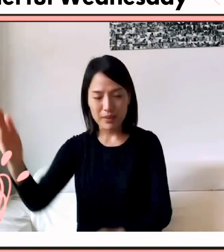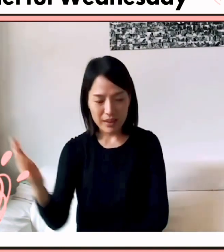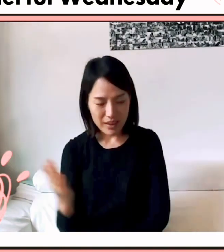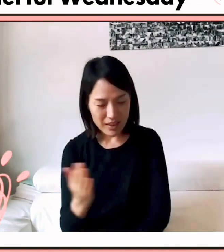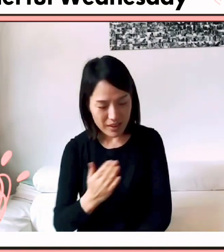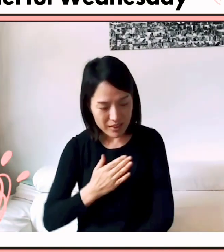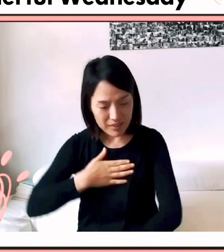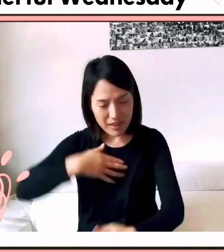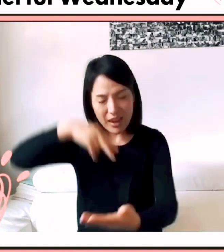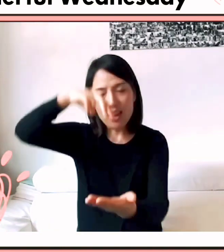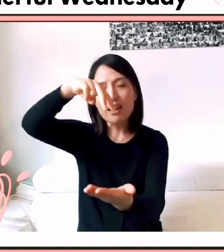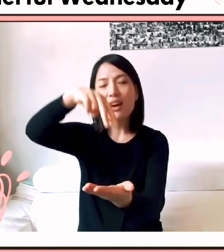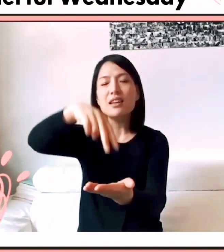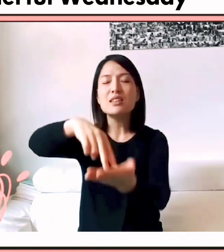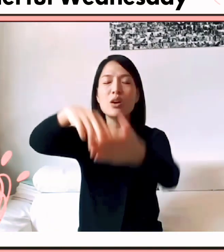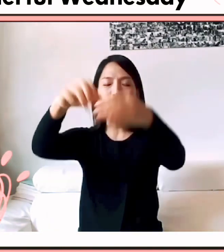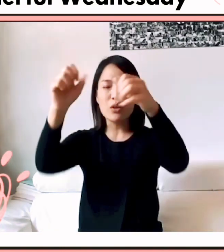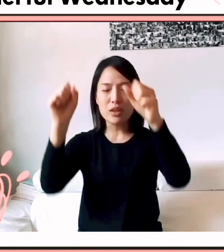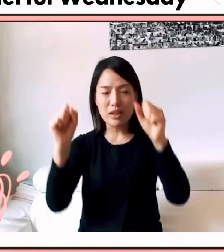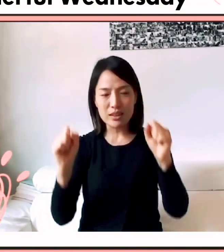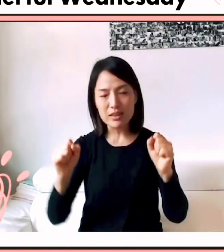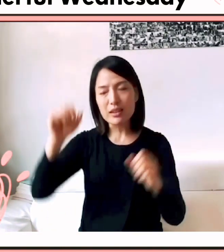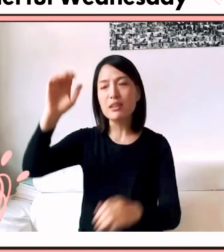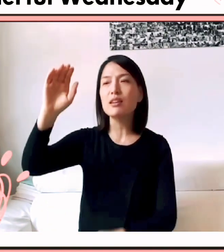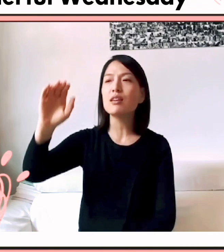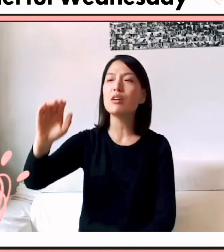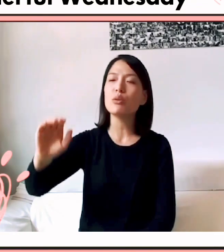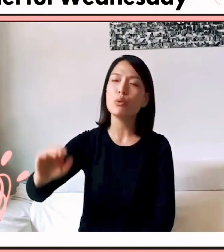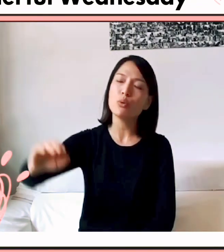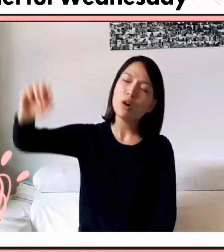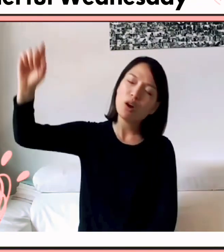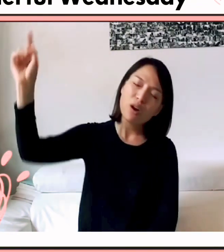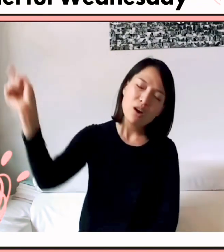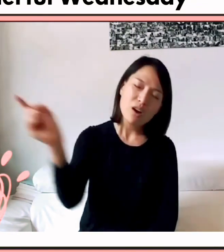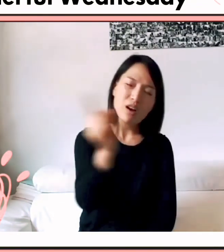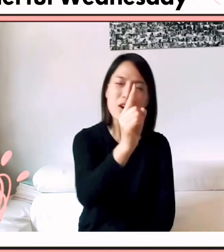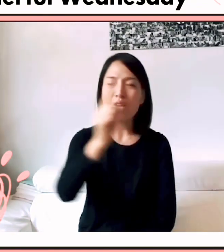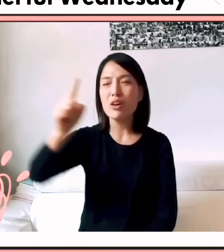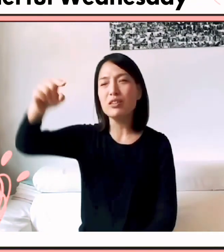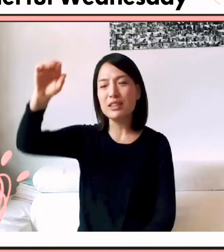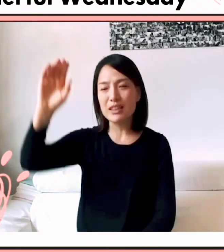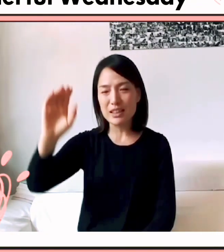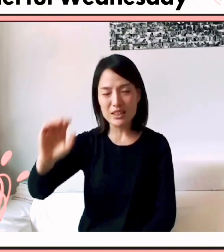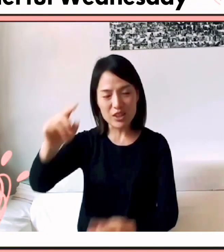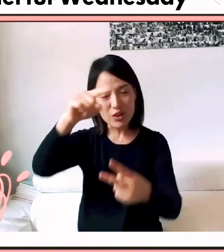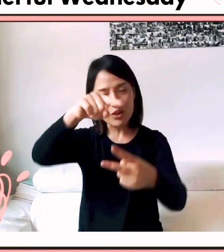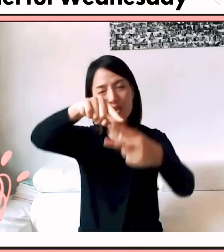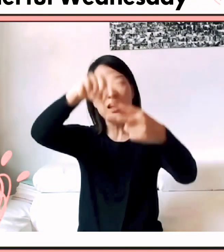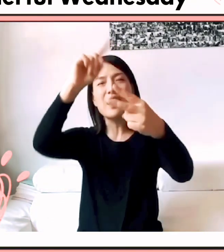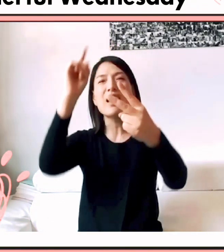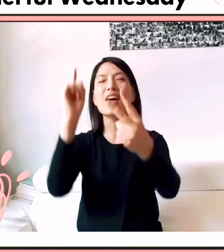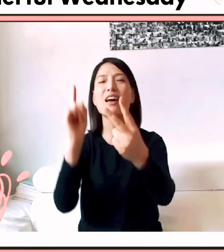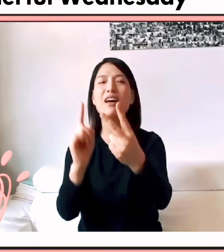내가 서 있는 곳 어디서나